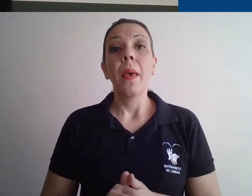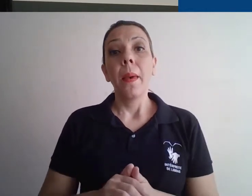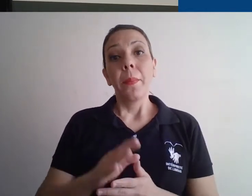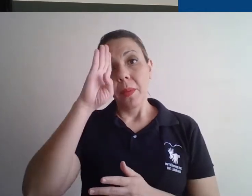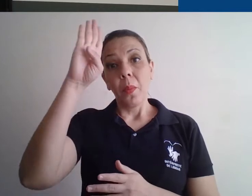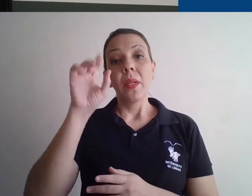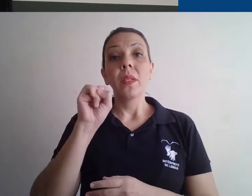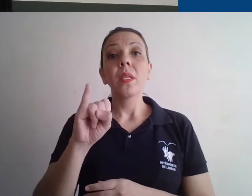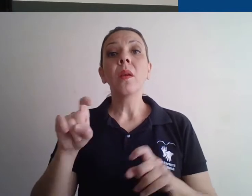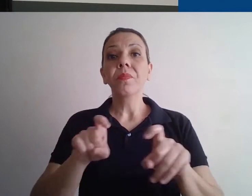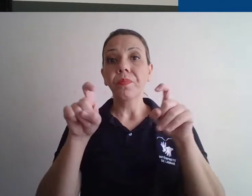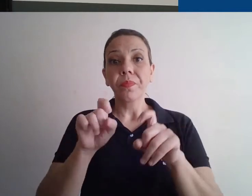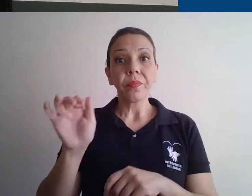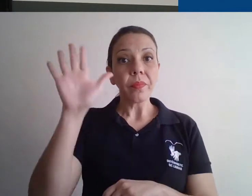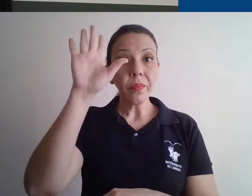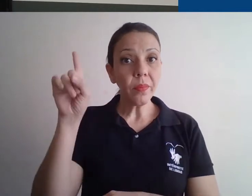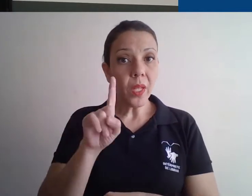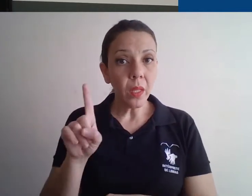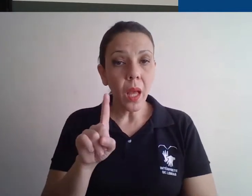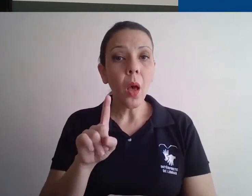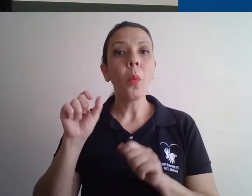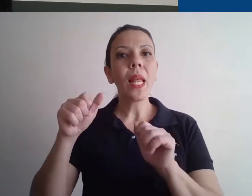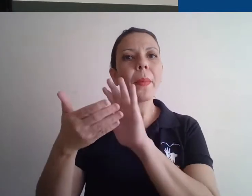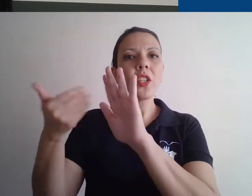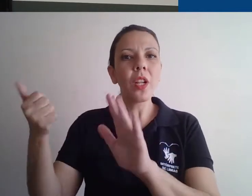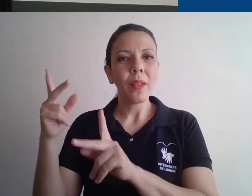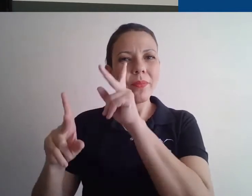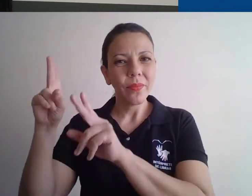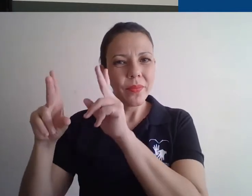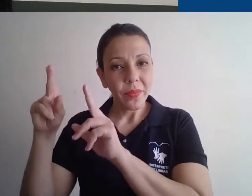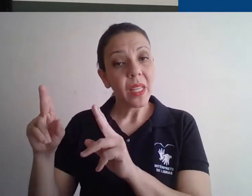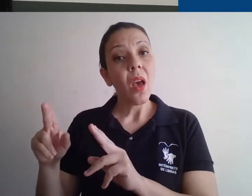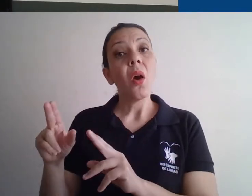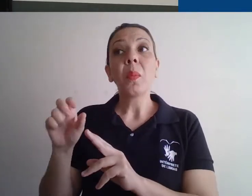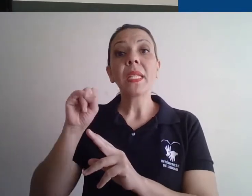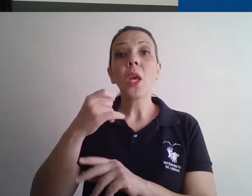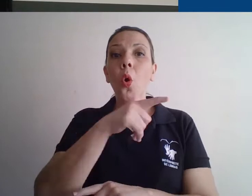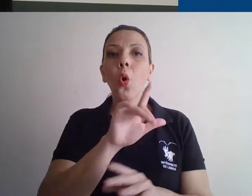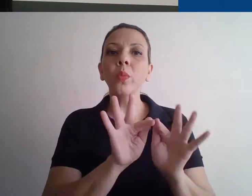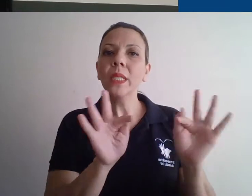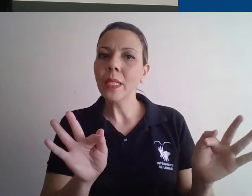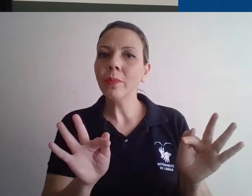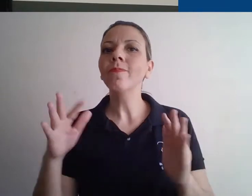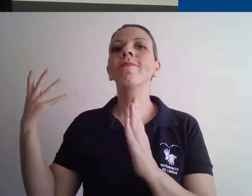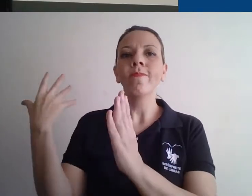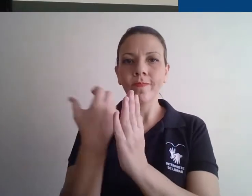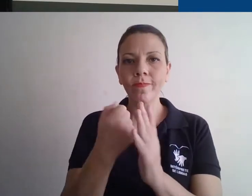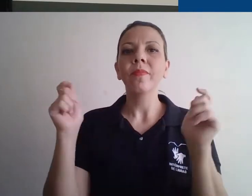mega profissionais de captação de áudio, que ajudam um pouquinho a esconder esses ruídos. Barulhos mais pontuais, como um clique, uma porta que